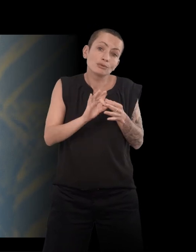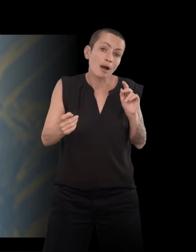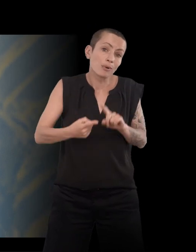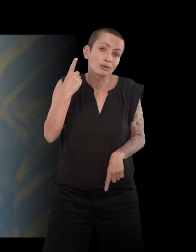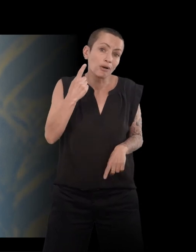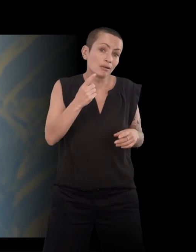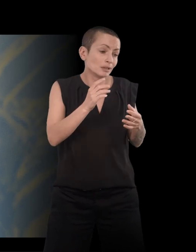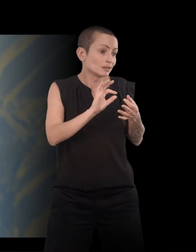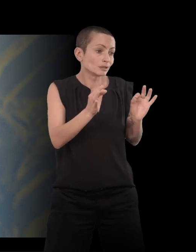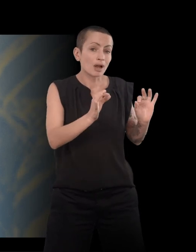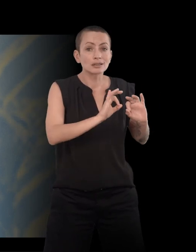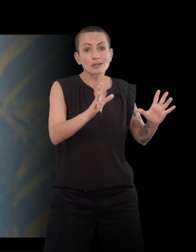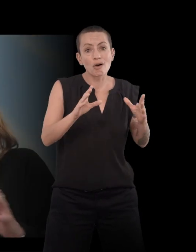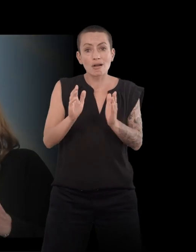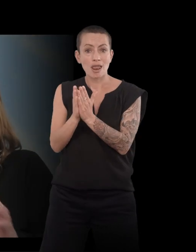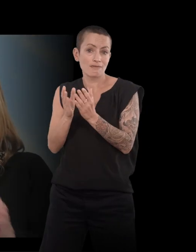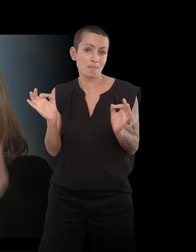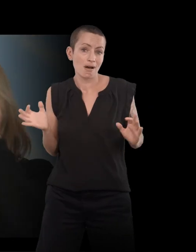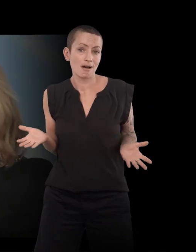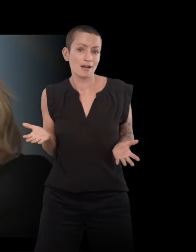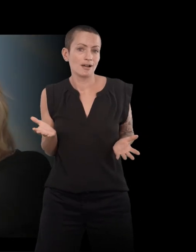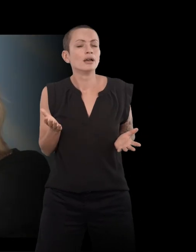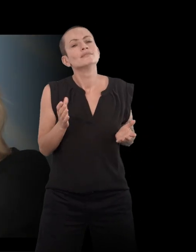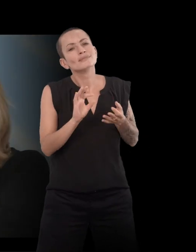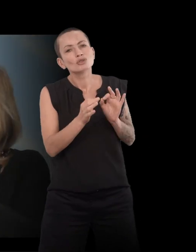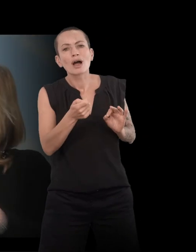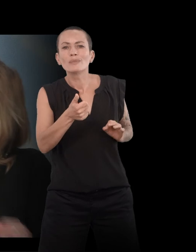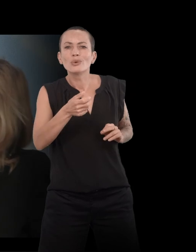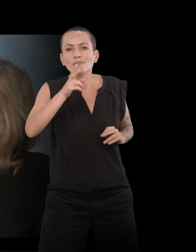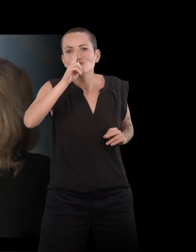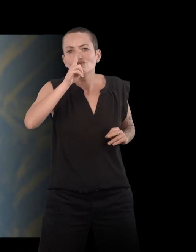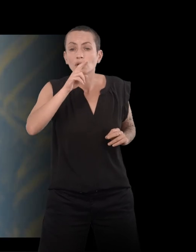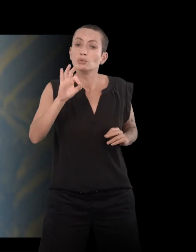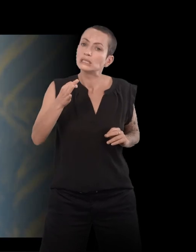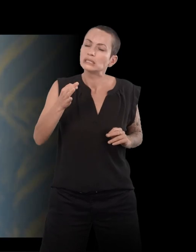Oui, mais c des histoires un peu blagues quoi, un peu… Oui, mais ce sont des histoires qui s'inscrivent dans la grande histoire.